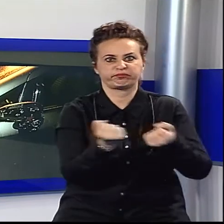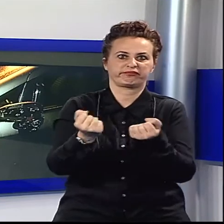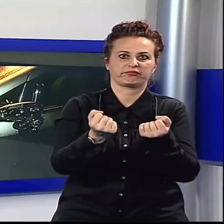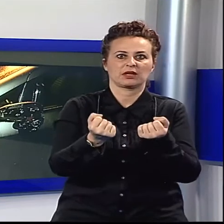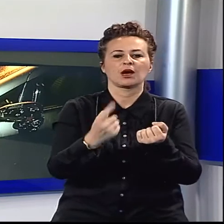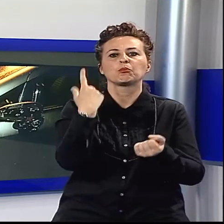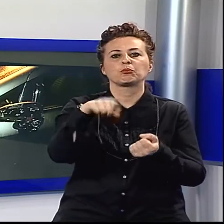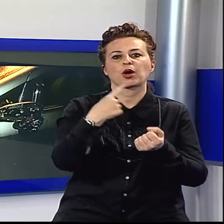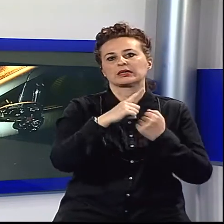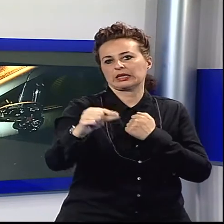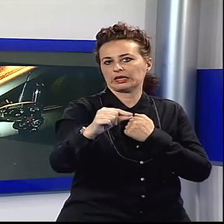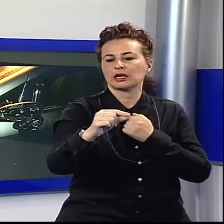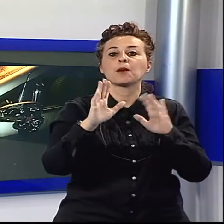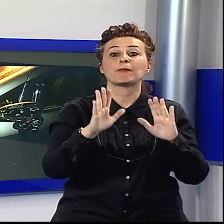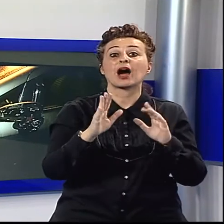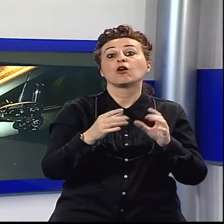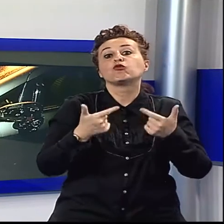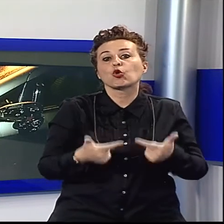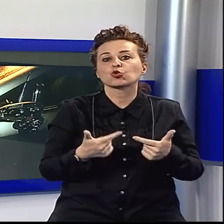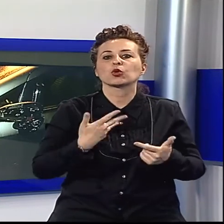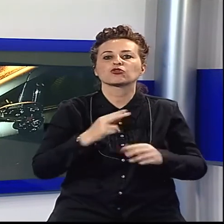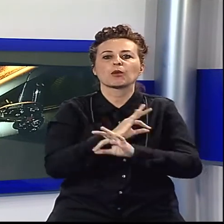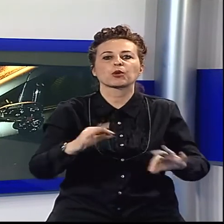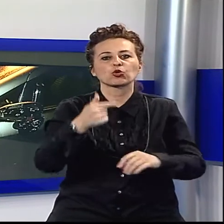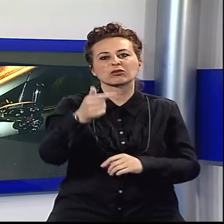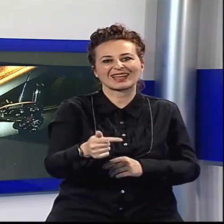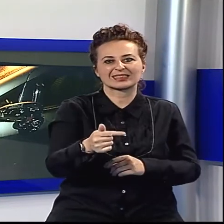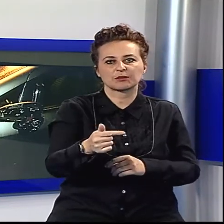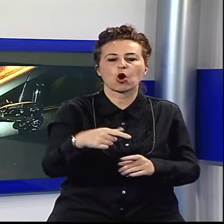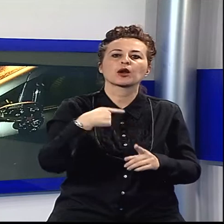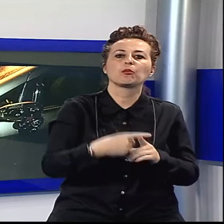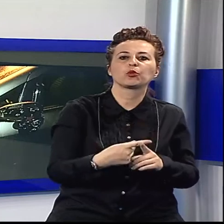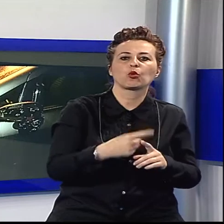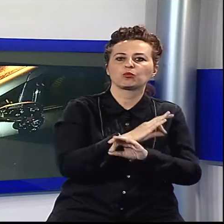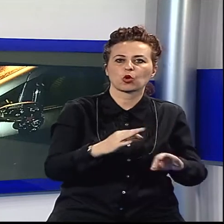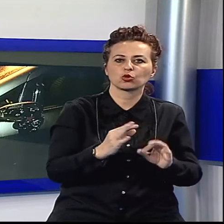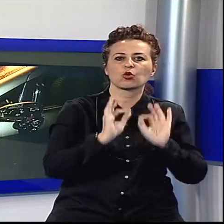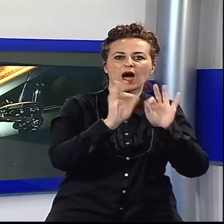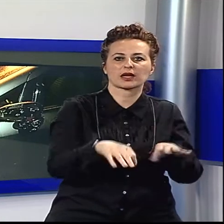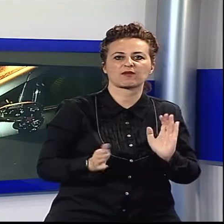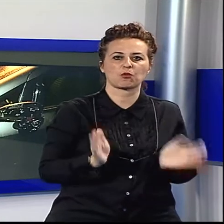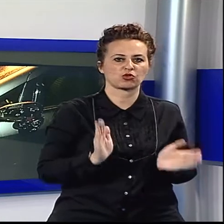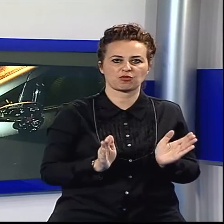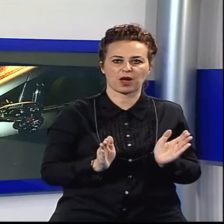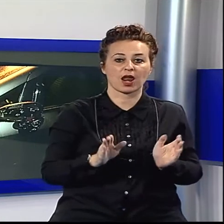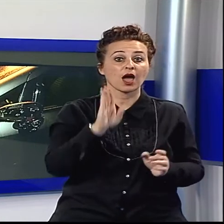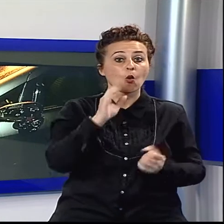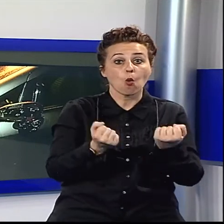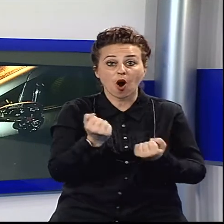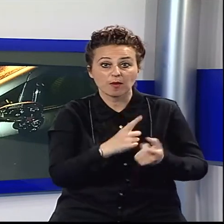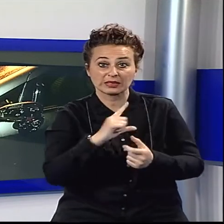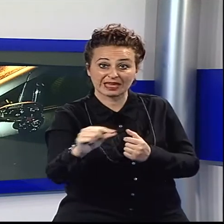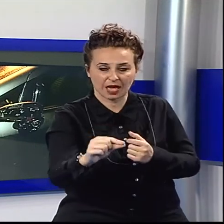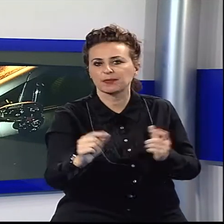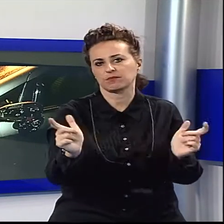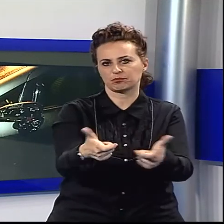grazie alla collaborazione di un cittadino e al tempestivo intervento dei ragenti della Polizia Municipale di Camaiore, l'auto è stata